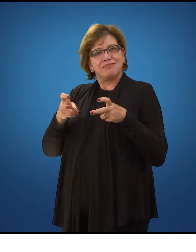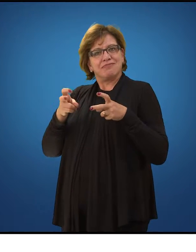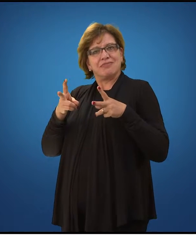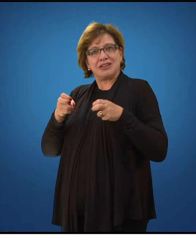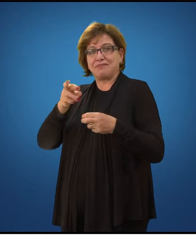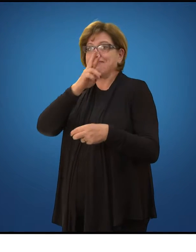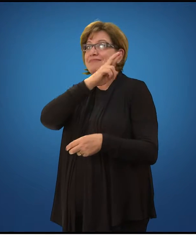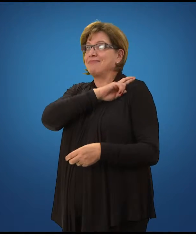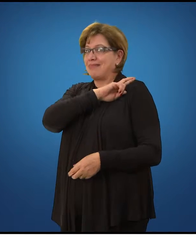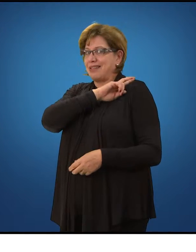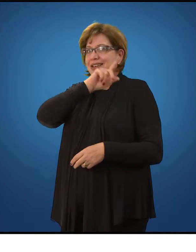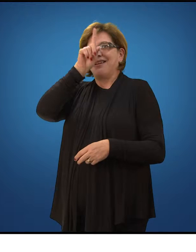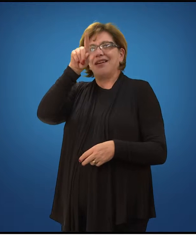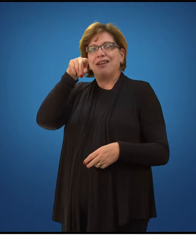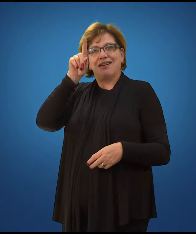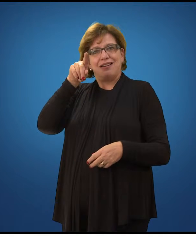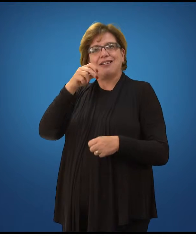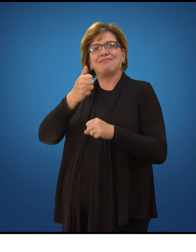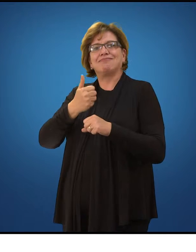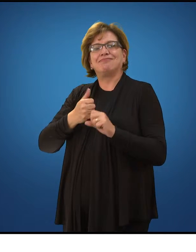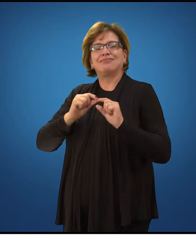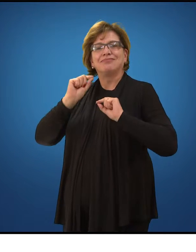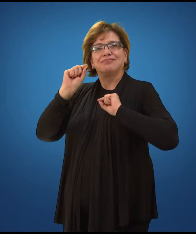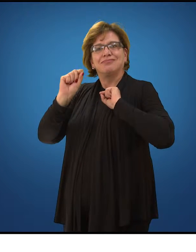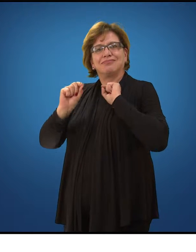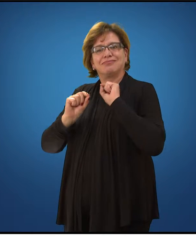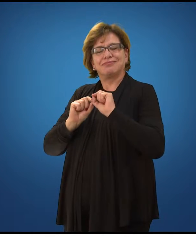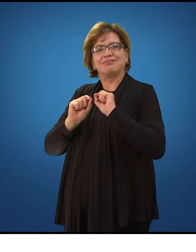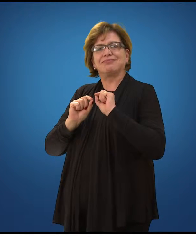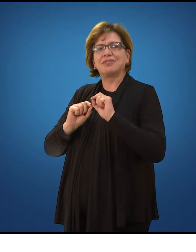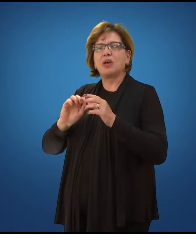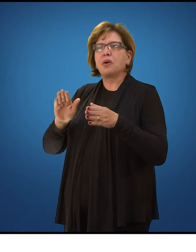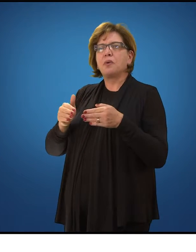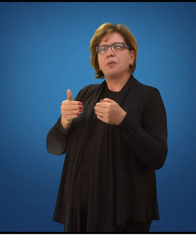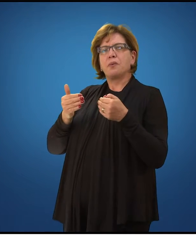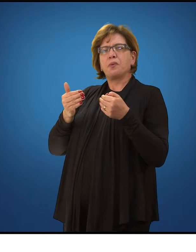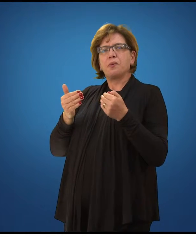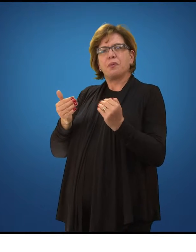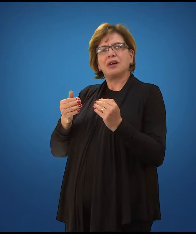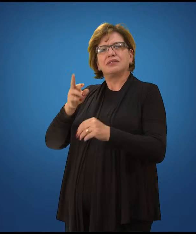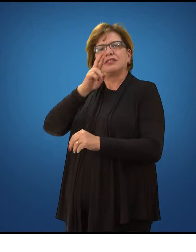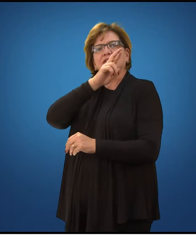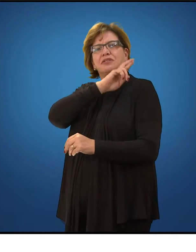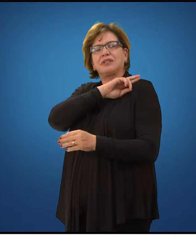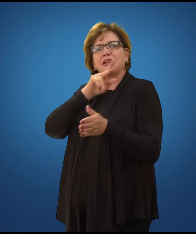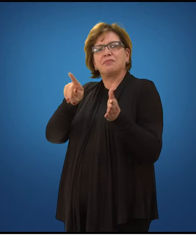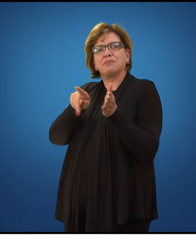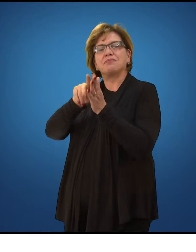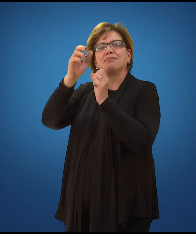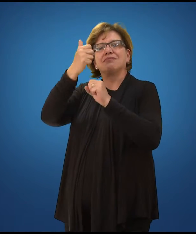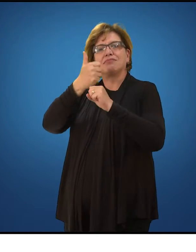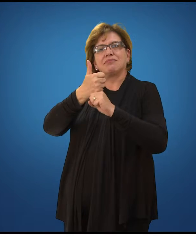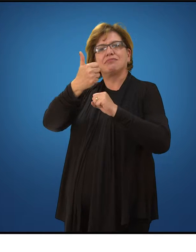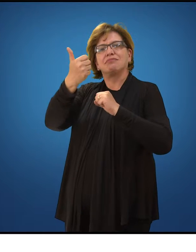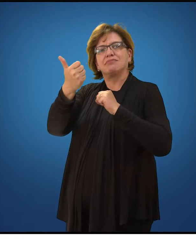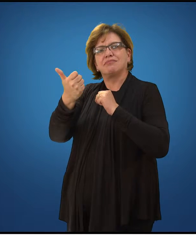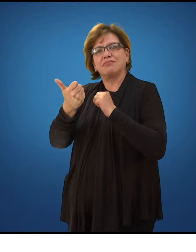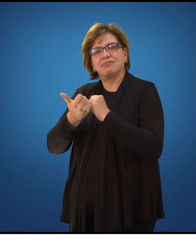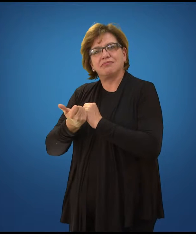responsabilidade ser um tutor. E quais são as atribuições e as responsabilidades de um professor-tutor